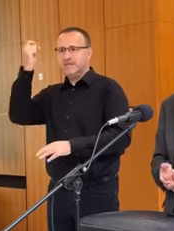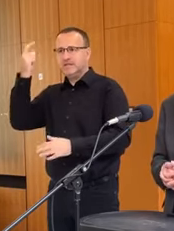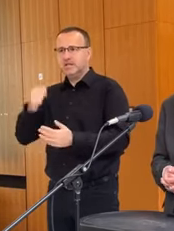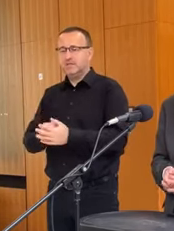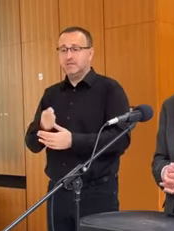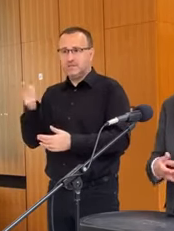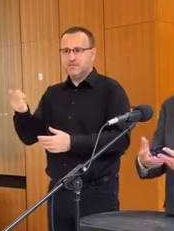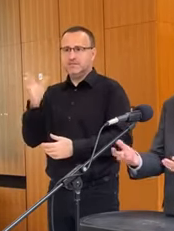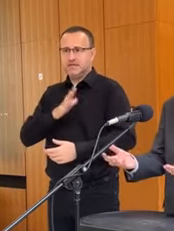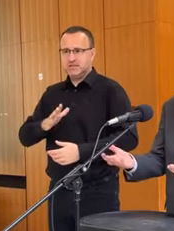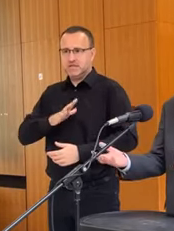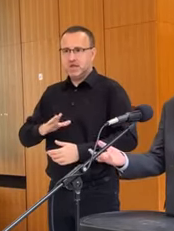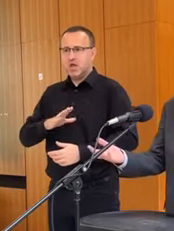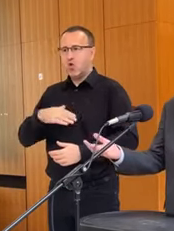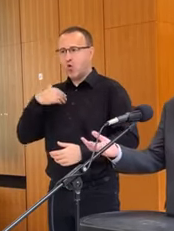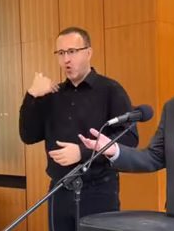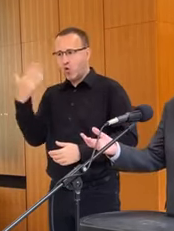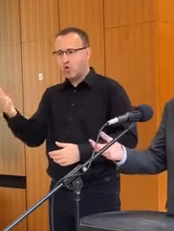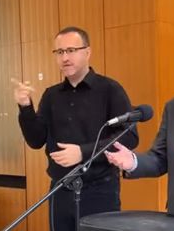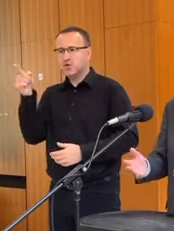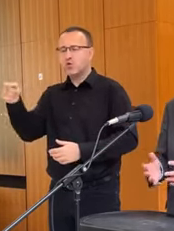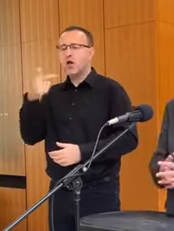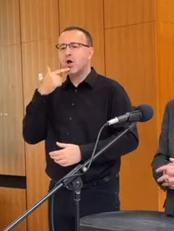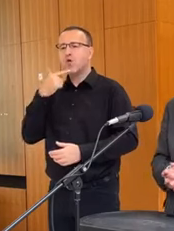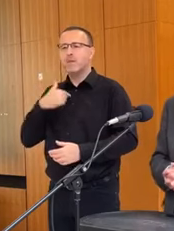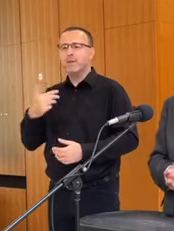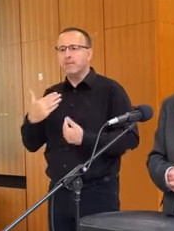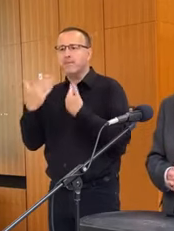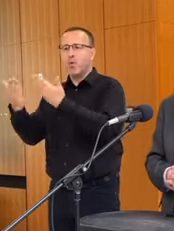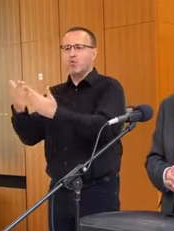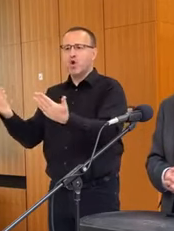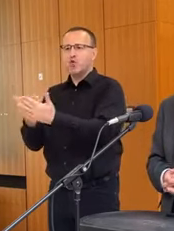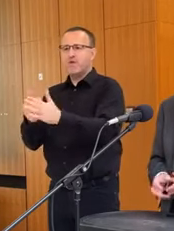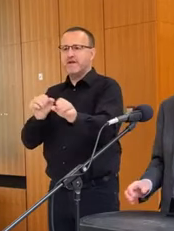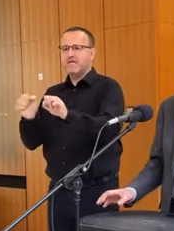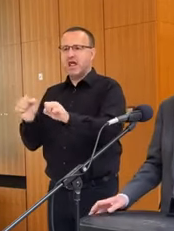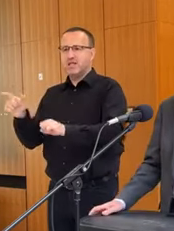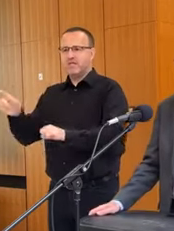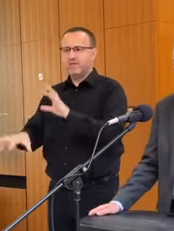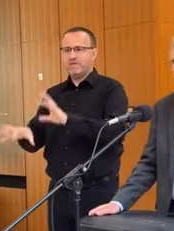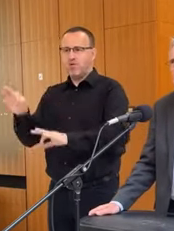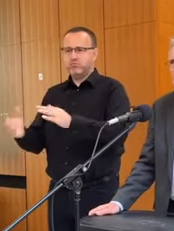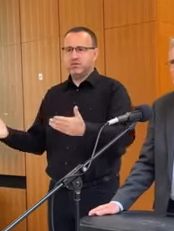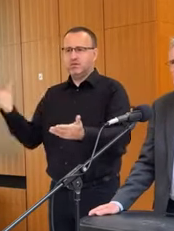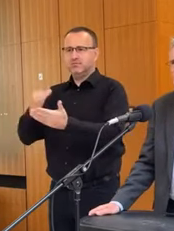by sme chceli. A teda odovzdať to ako ponuku vláde, ktorá vzíde z volieb.